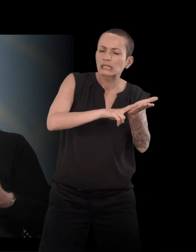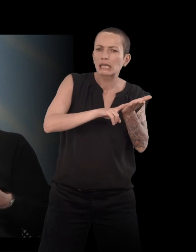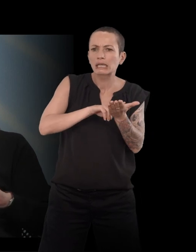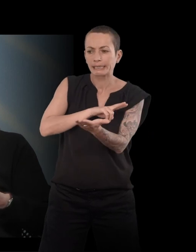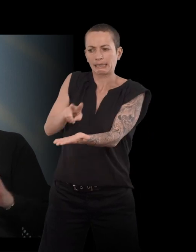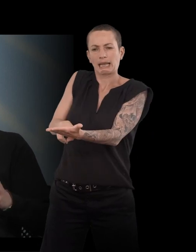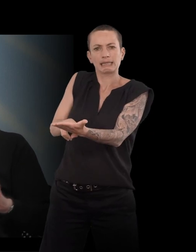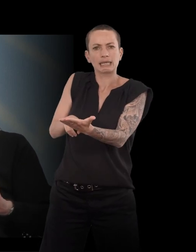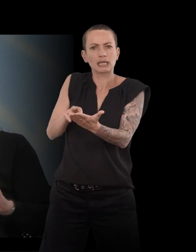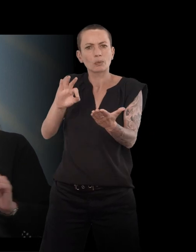ou pas la réalité.